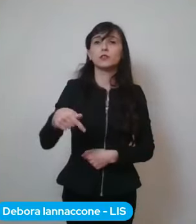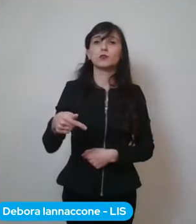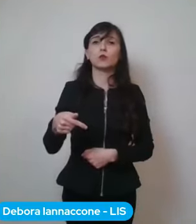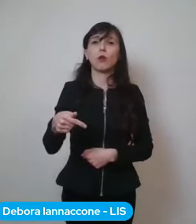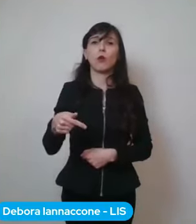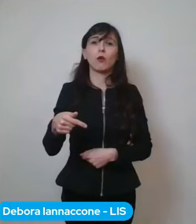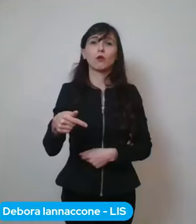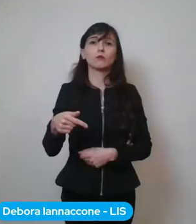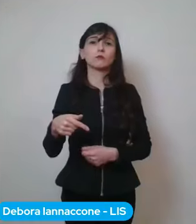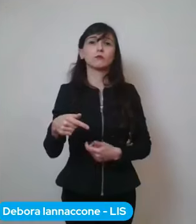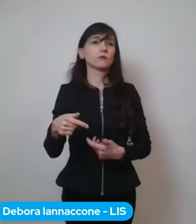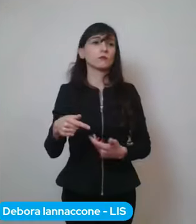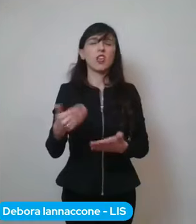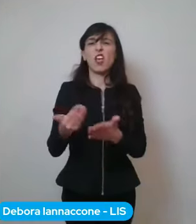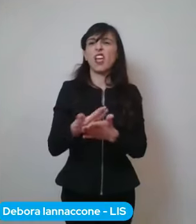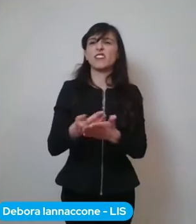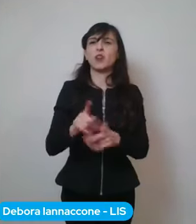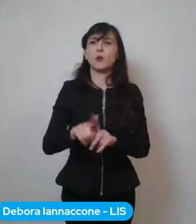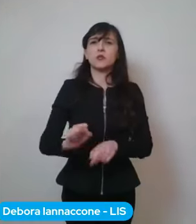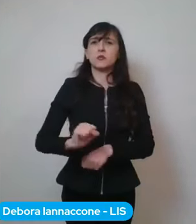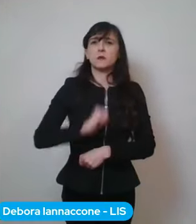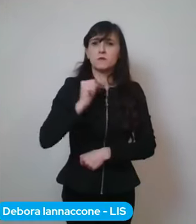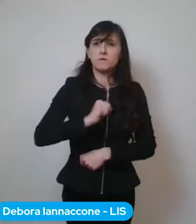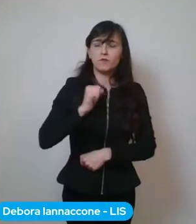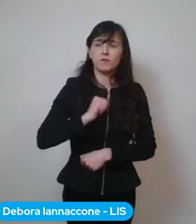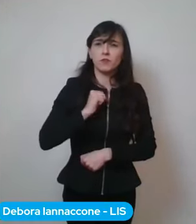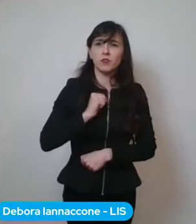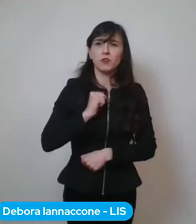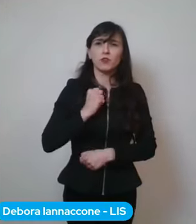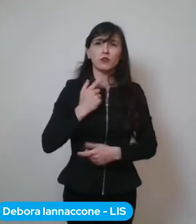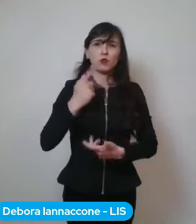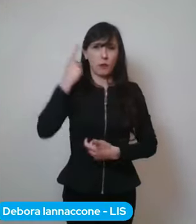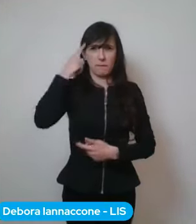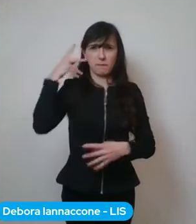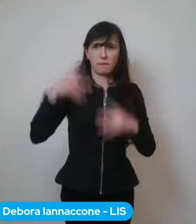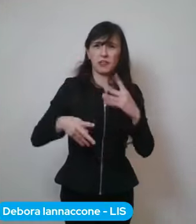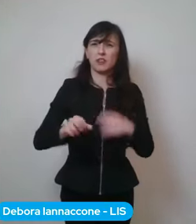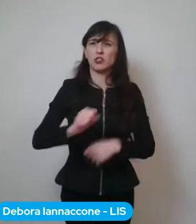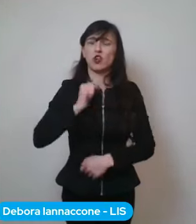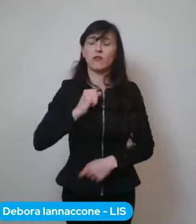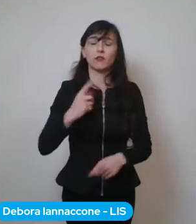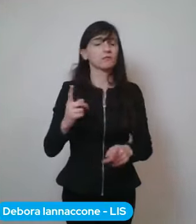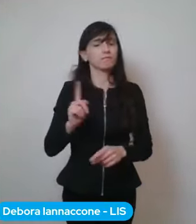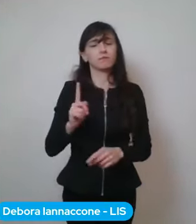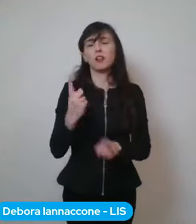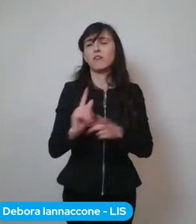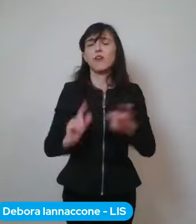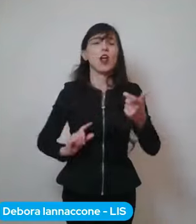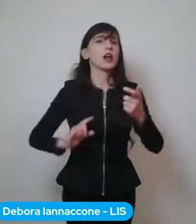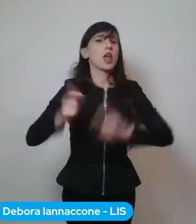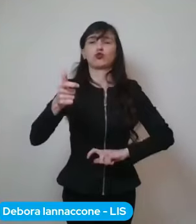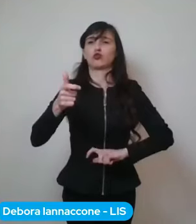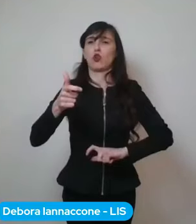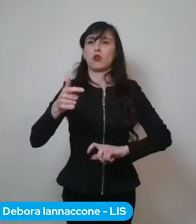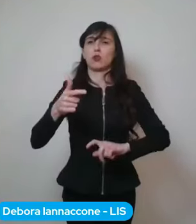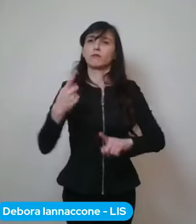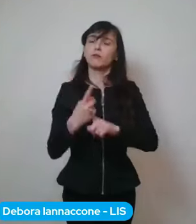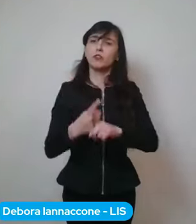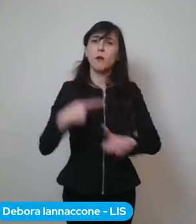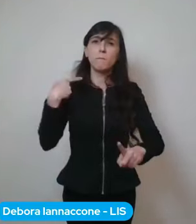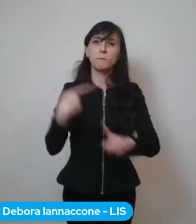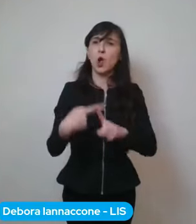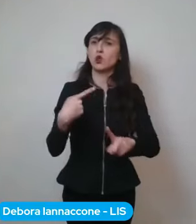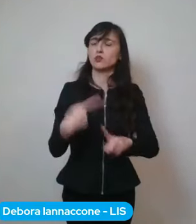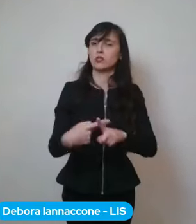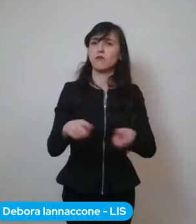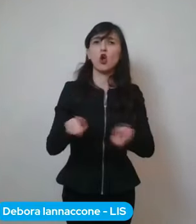uno stato di di sofferenza mentale dobbiamo dobbiamo reagire ed essere fiduciosi come lo siamo stati nella prima ondata.